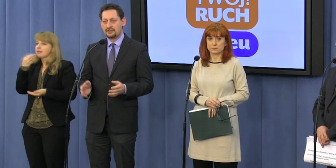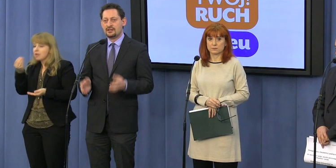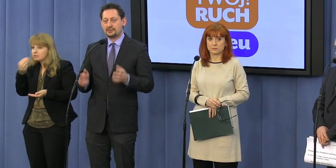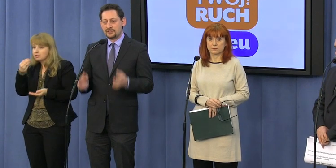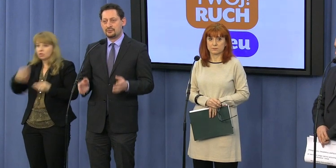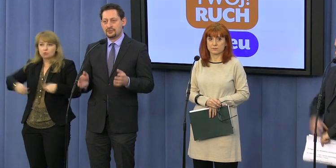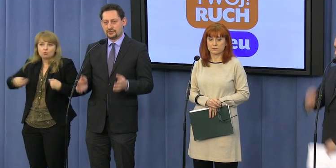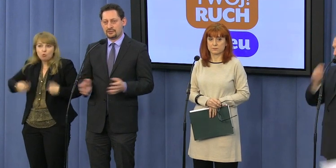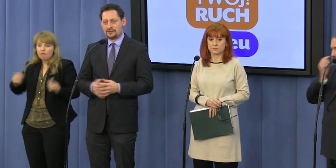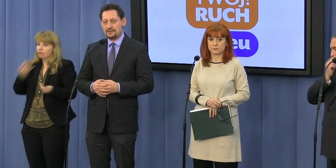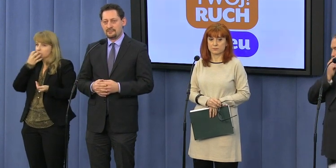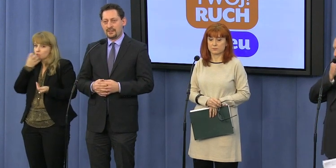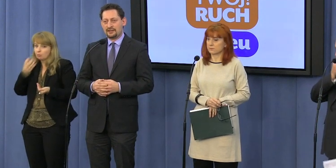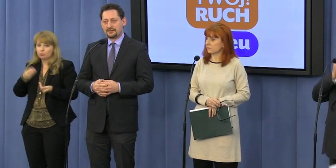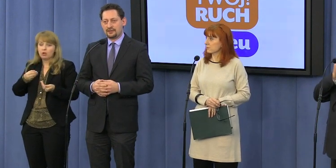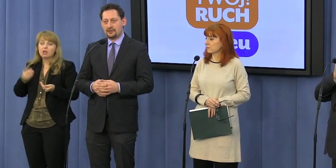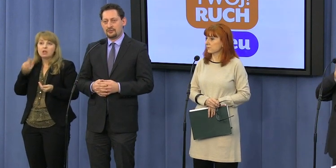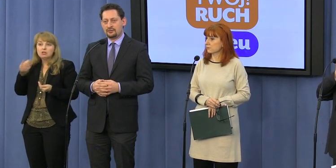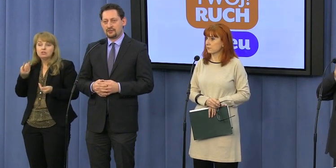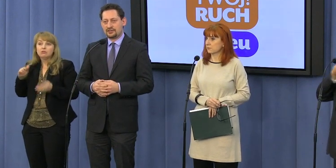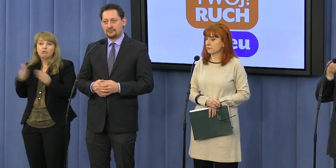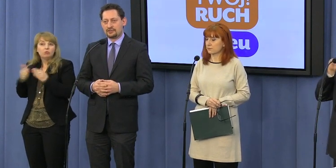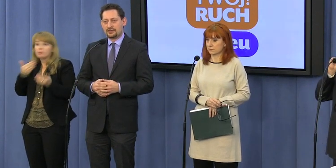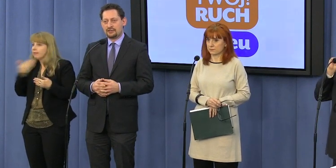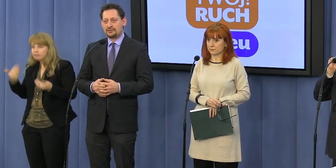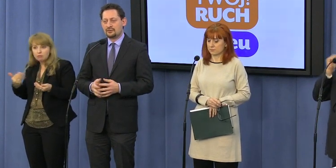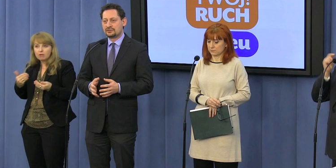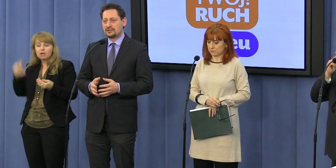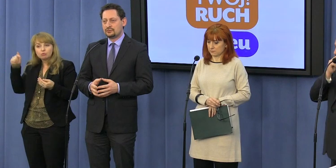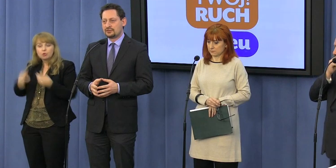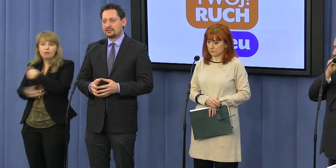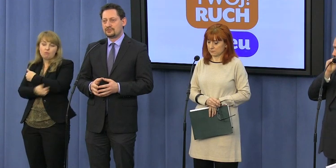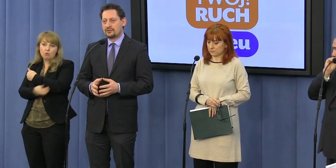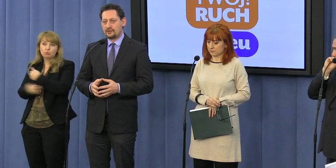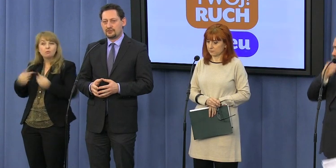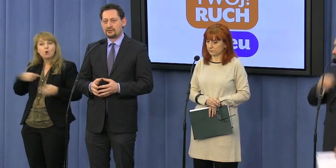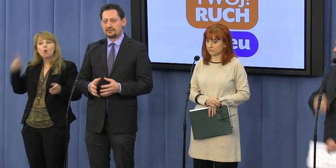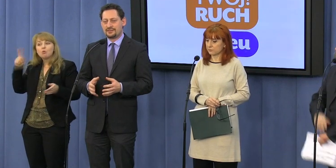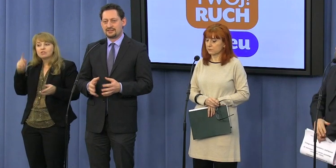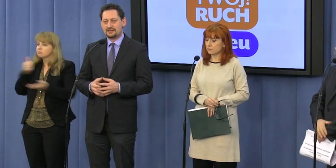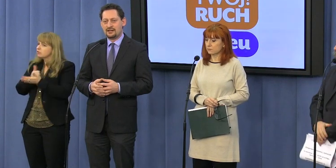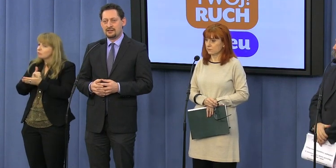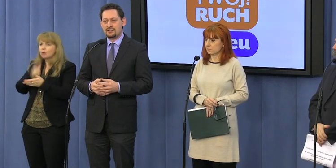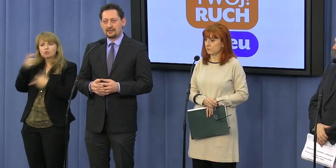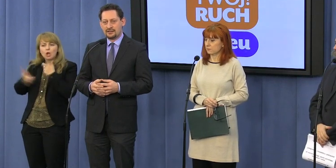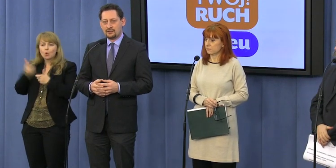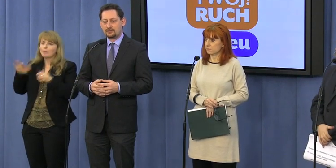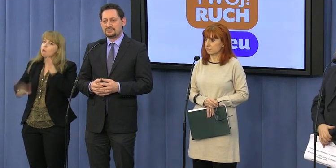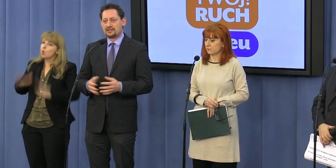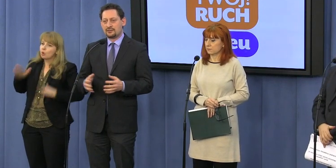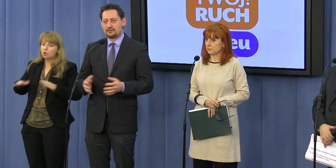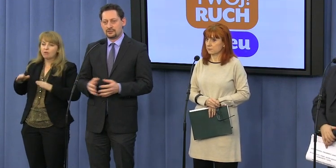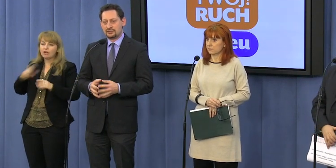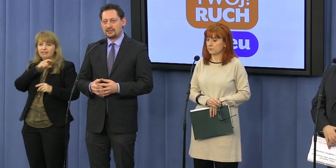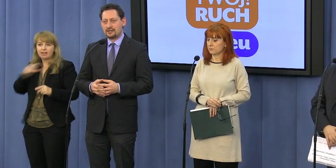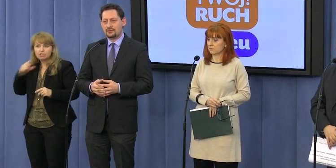posiłek, ciepły posiłek. Dlatego uważamy, że nie można dłużej tolerować rozpasania kleru,